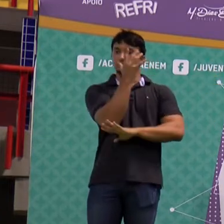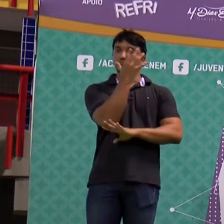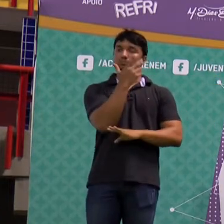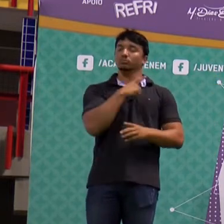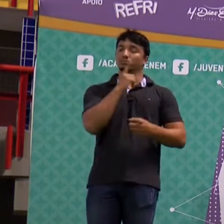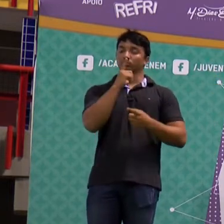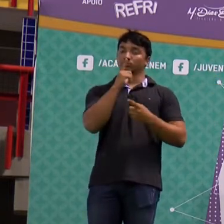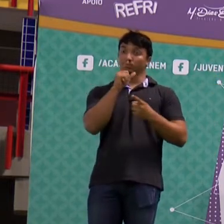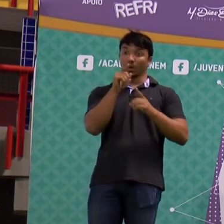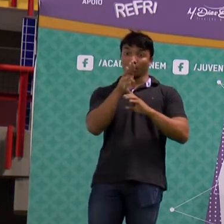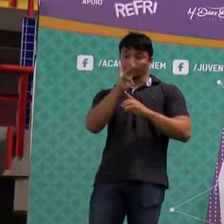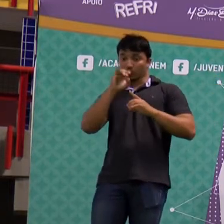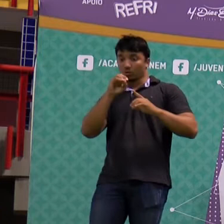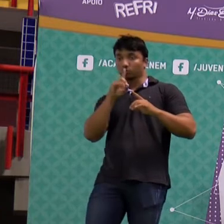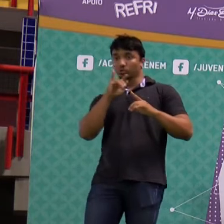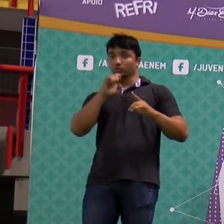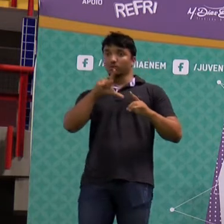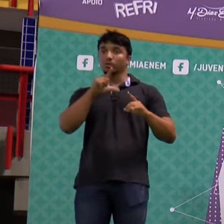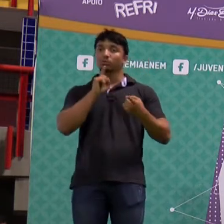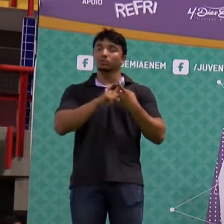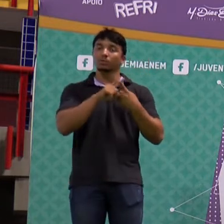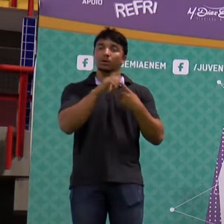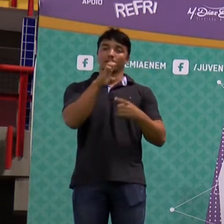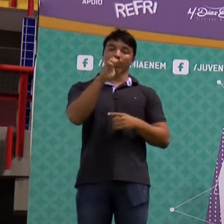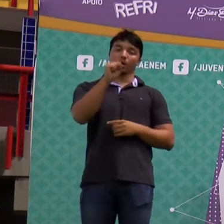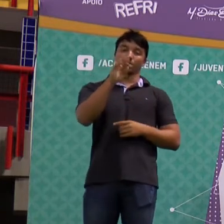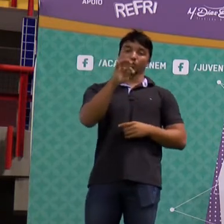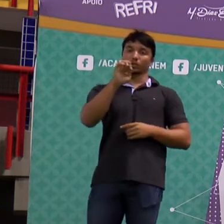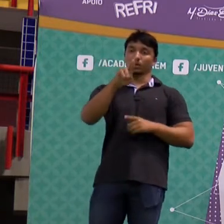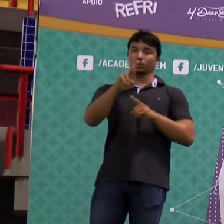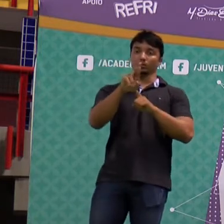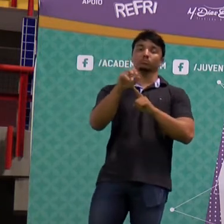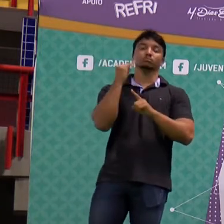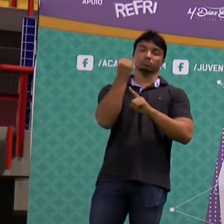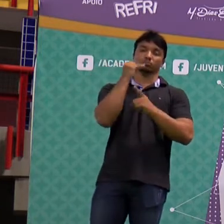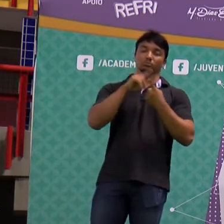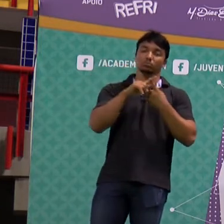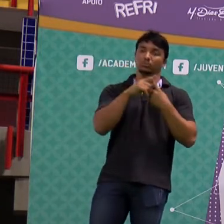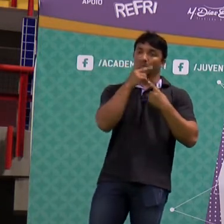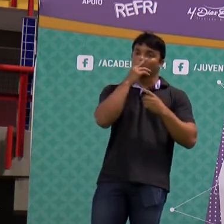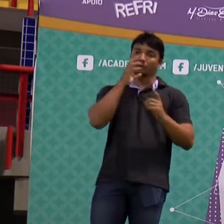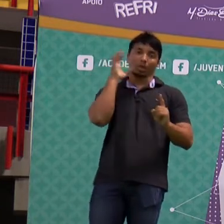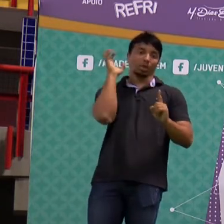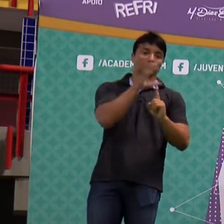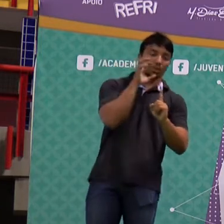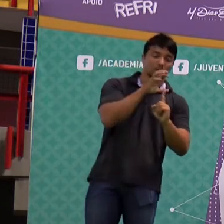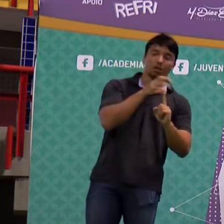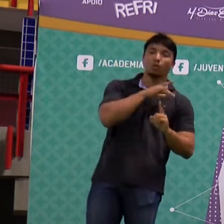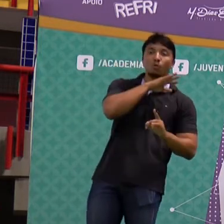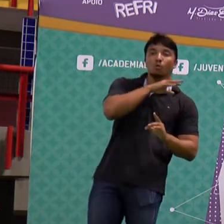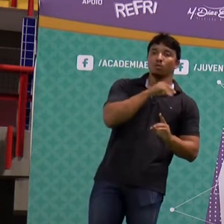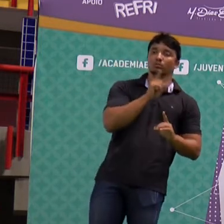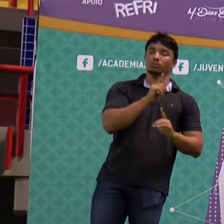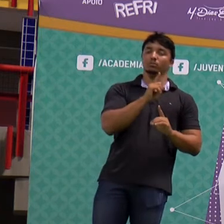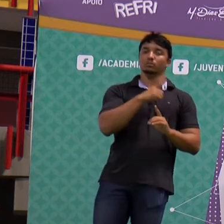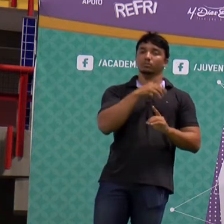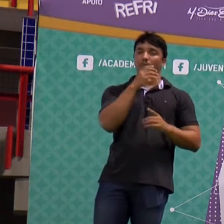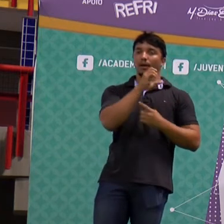Lembrando também que o biodiesel é feito da função éster, né, pessoal? Então, o biodiesel, ele não contribui para a chuva ácida.